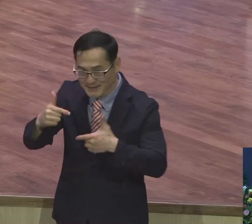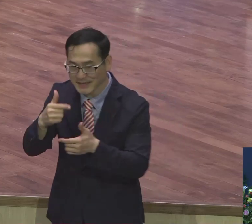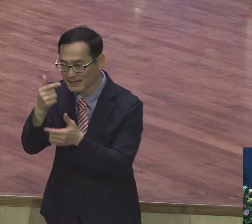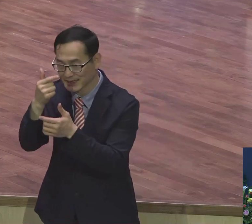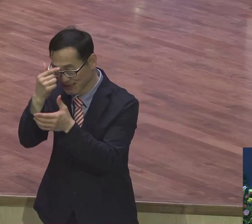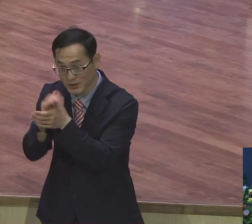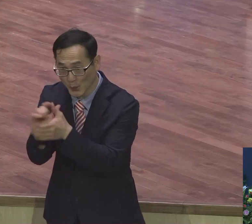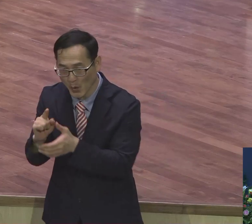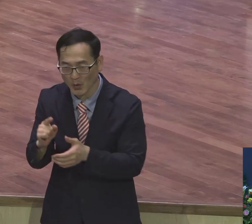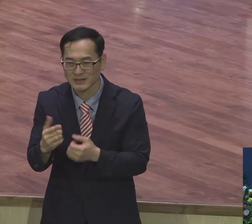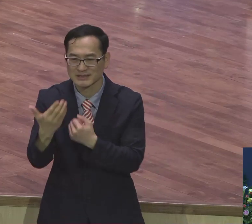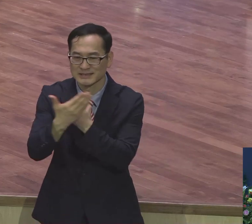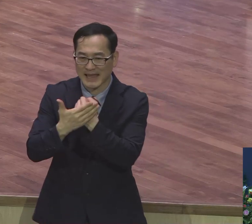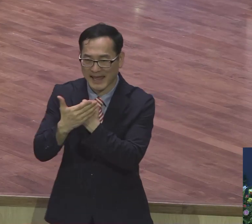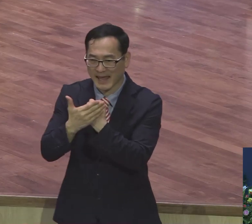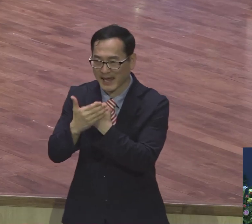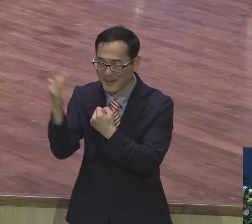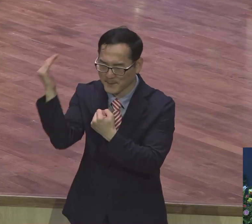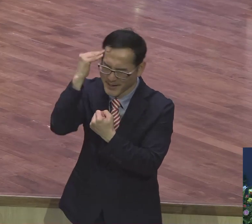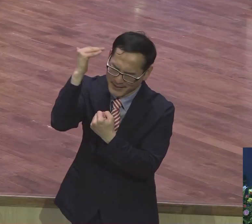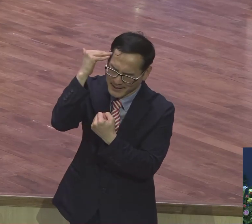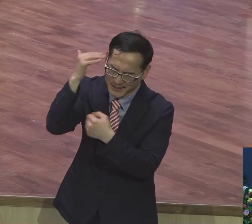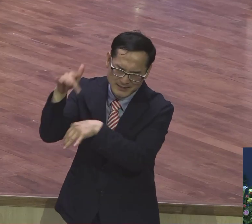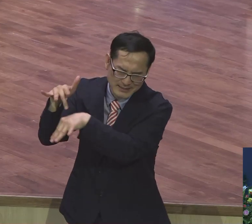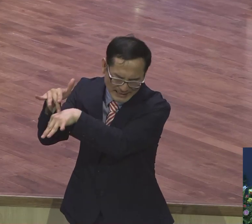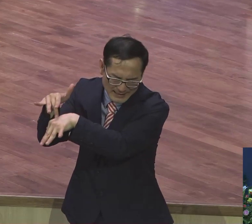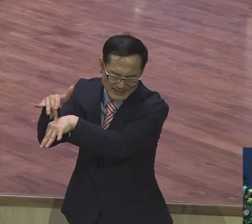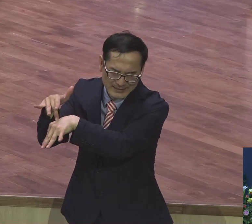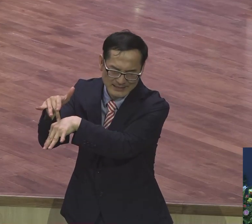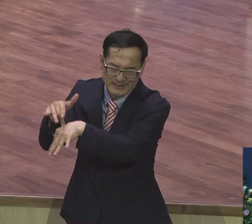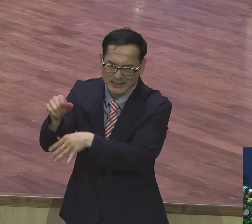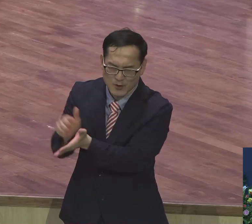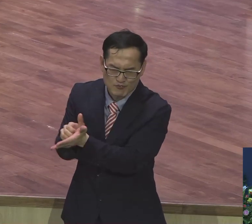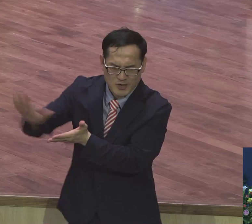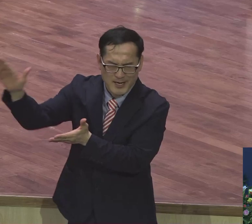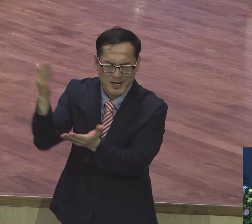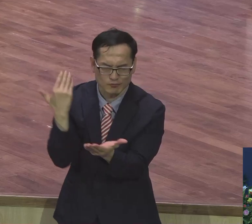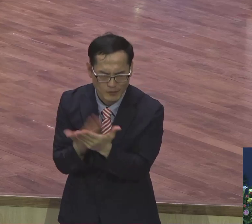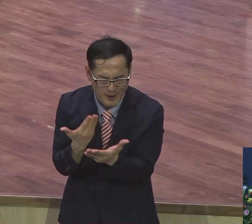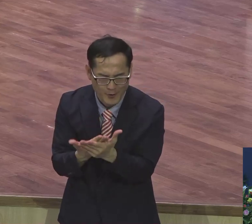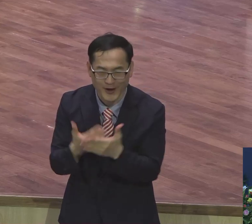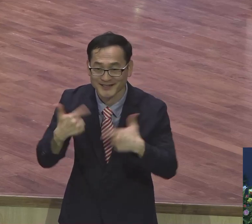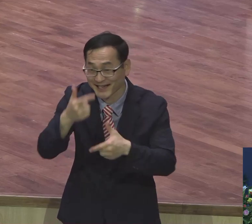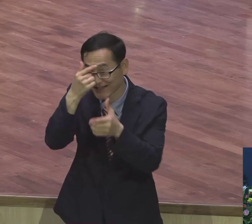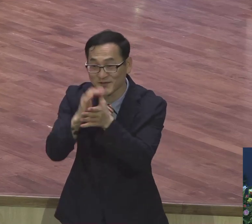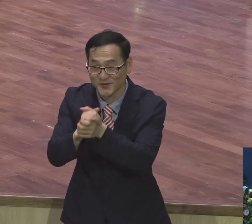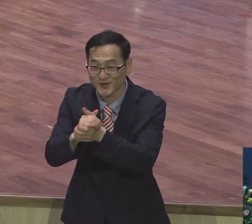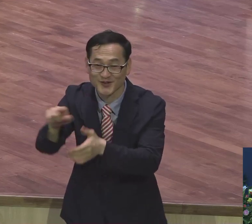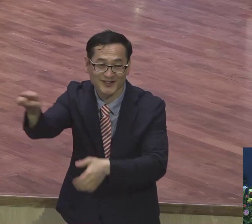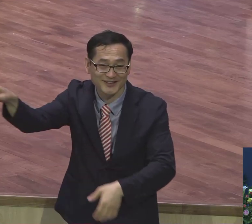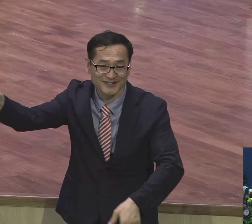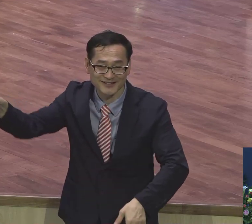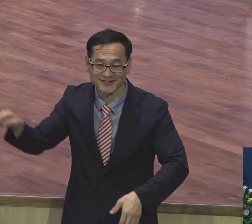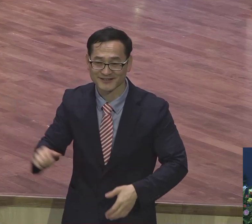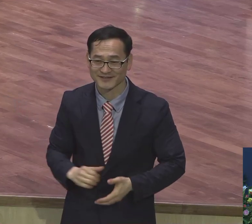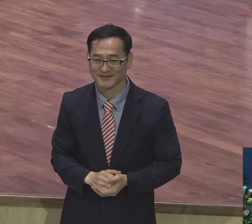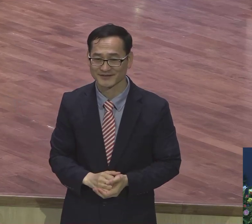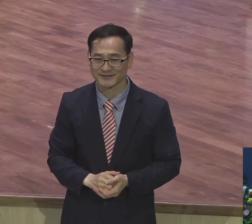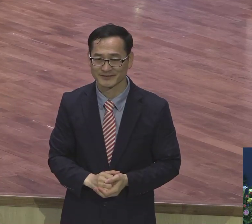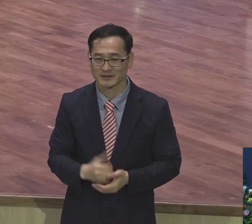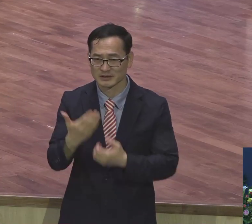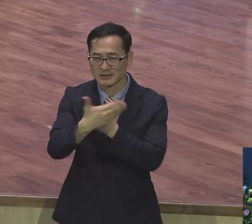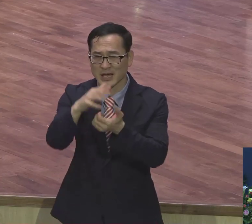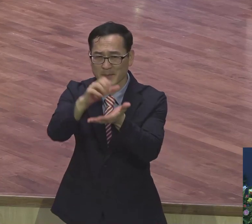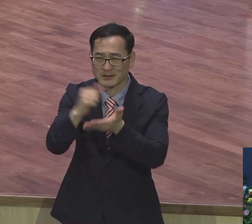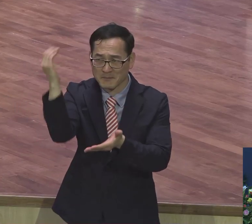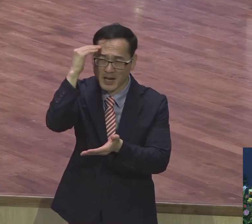은혜 받지 못하게 만드는 이 허감 저주의 세력을 이 방에서 물러갈지어라. 다 쫙아내고 다 은혜 못 받게 해봐.